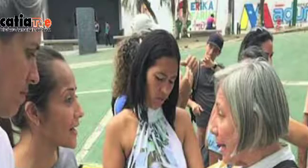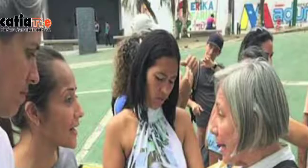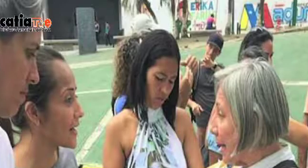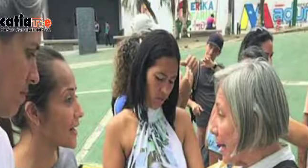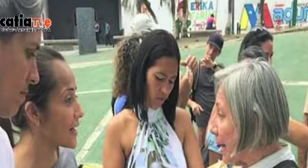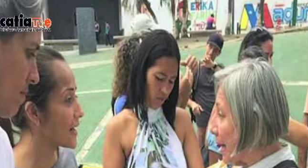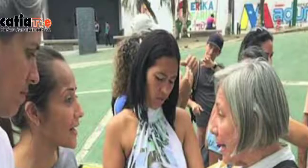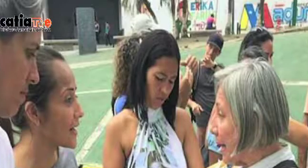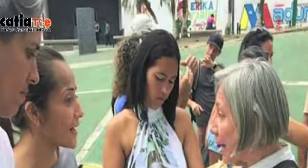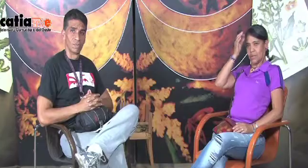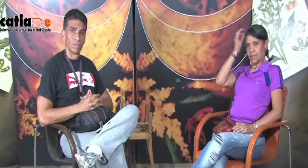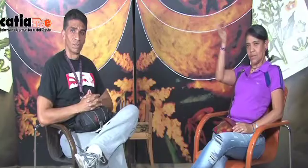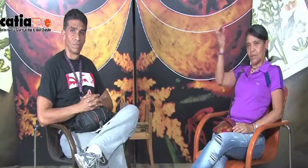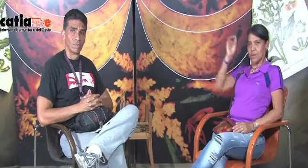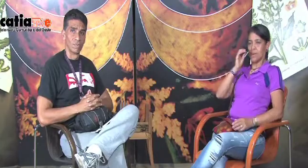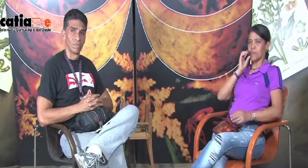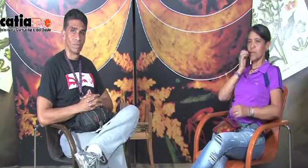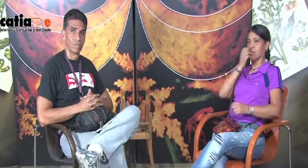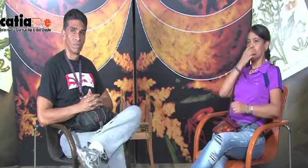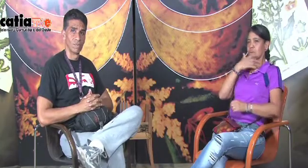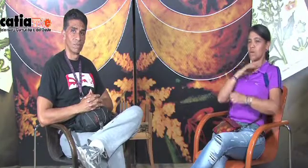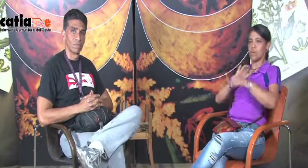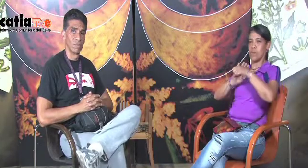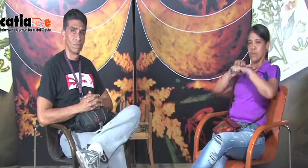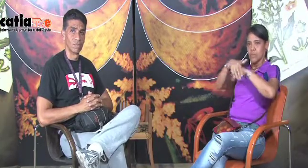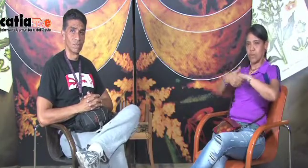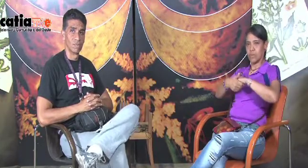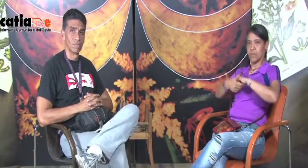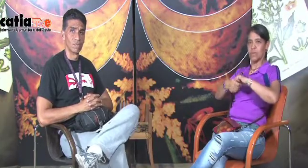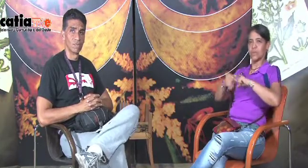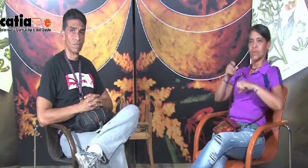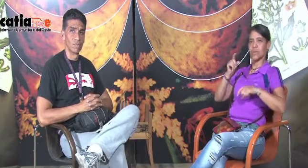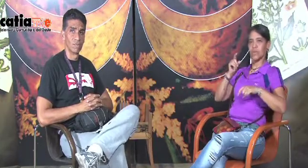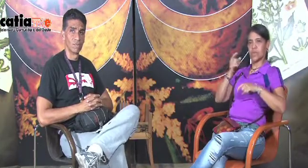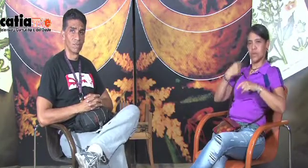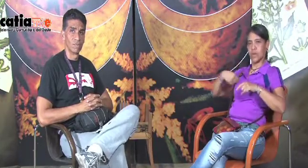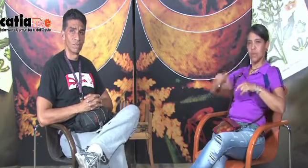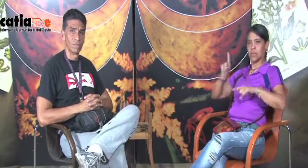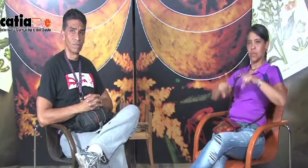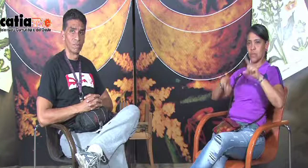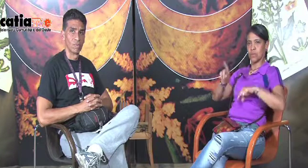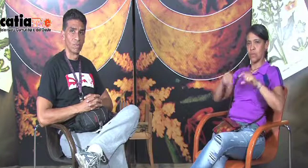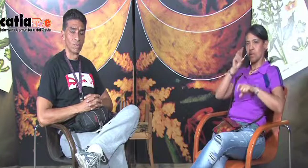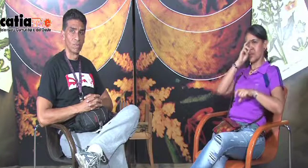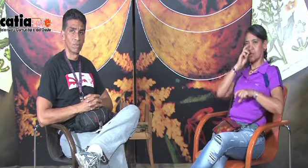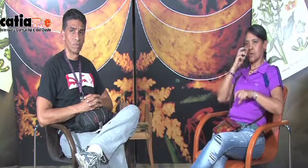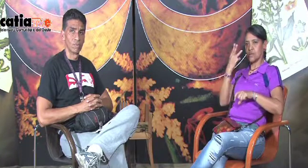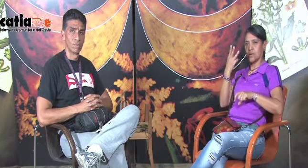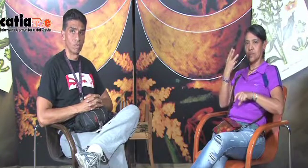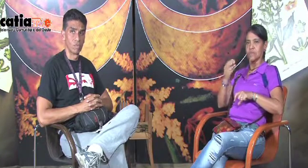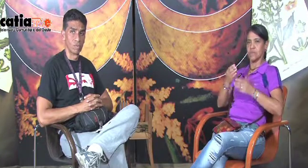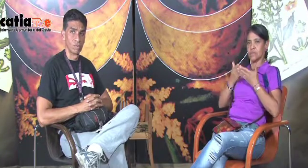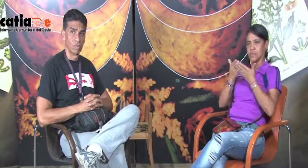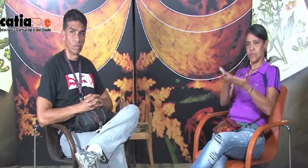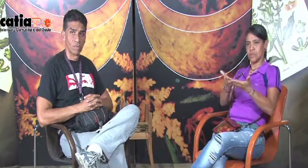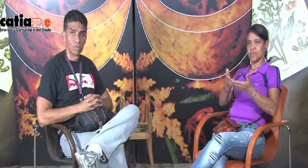El concejal Armando tiene más o menos tres años entregando méritos